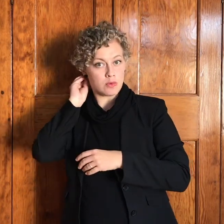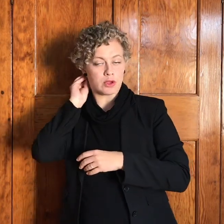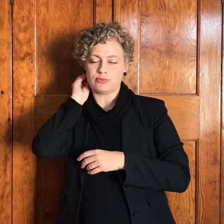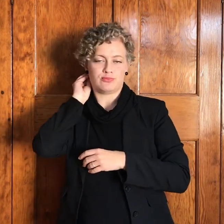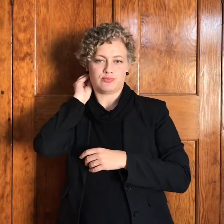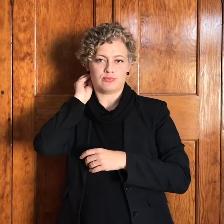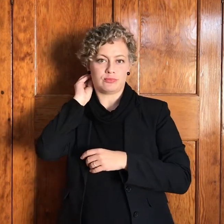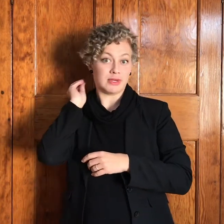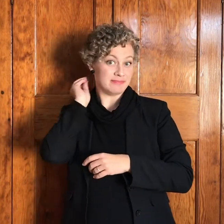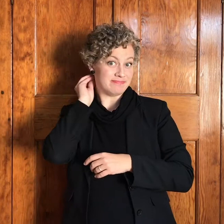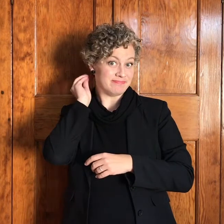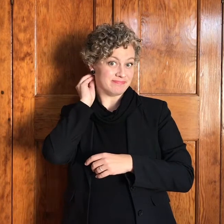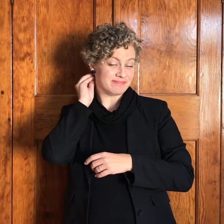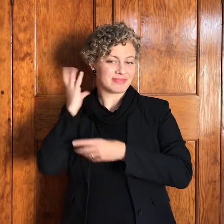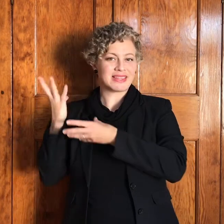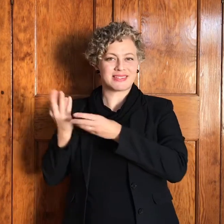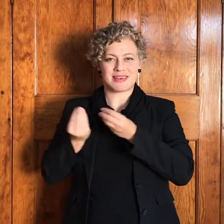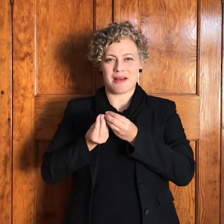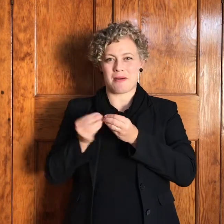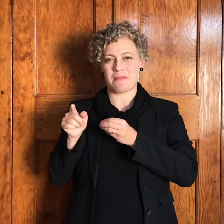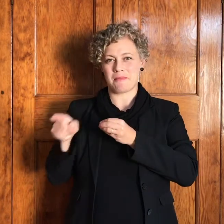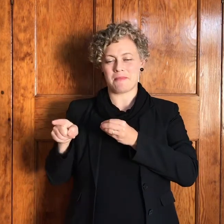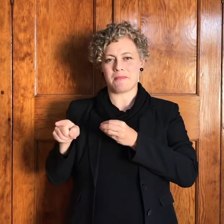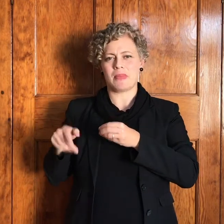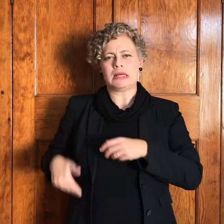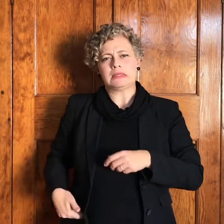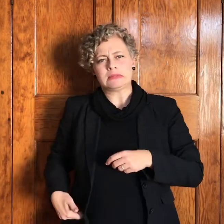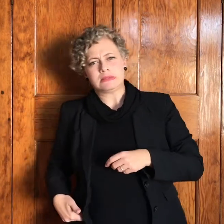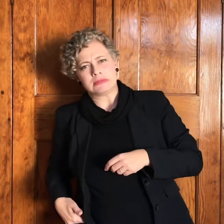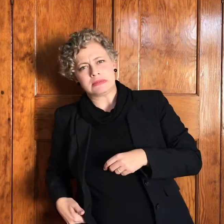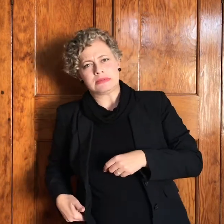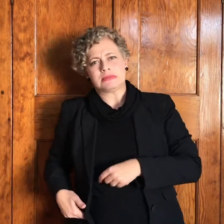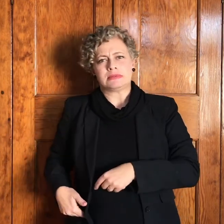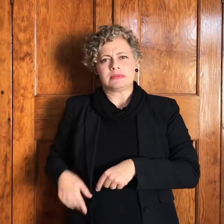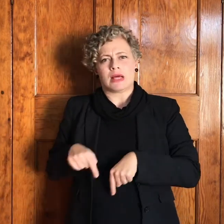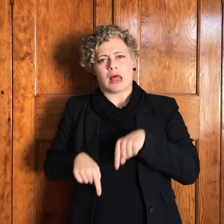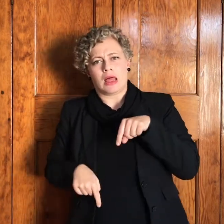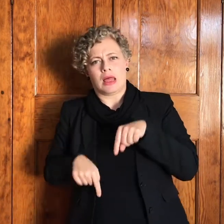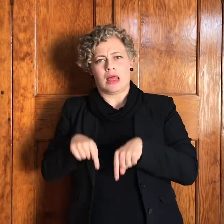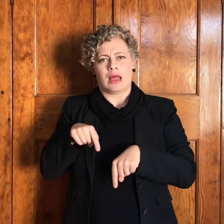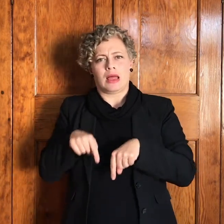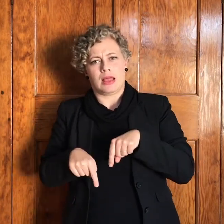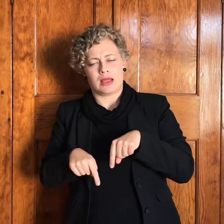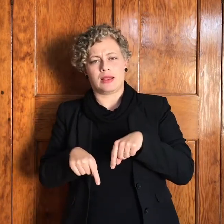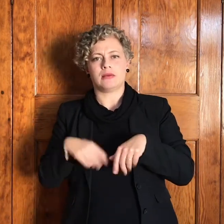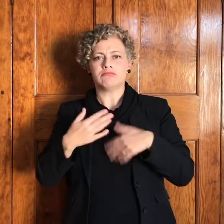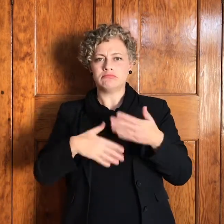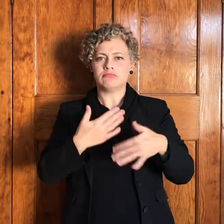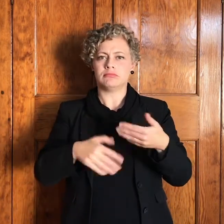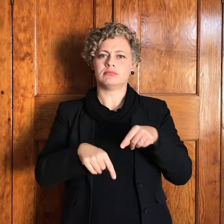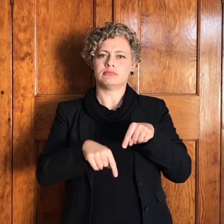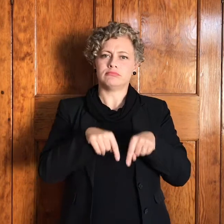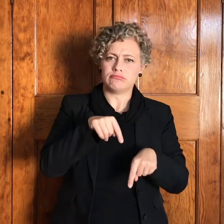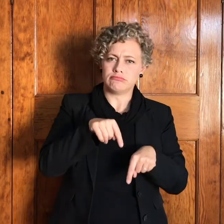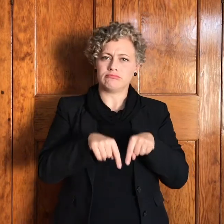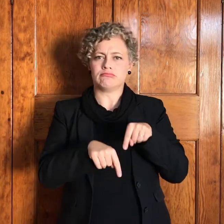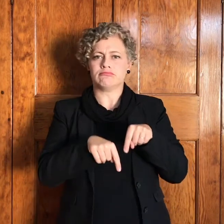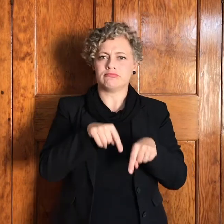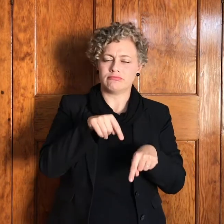hierdie bestering Jacob ontdek hy loop een biekie mank elke tree wat hy gee bly hy biekie bewus van hierdie